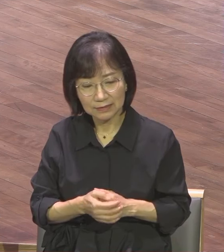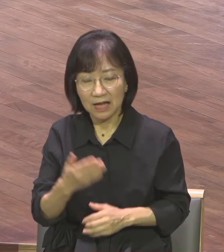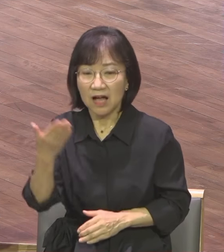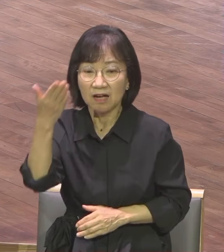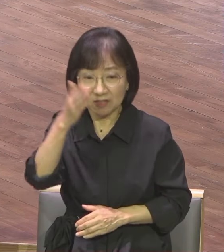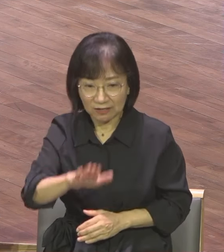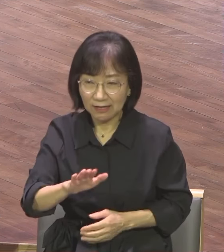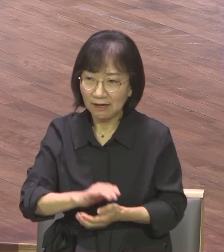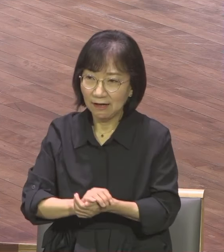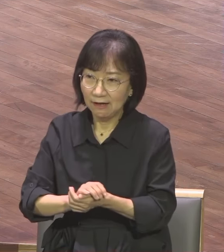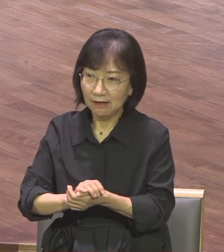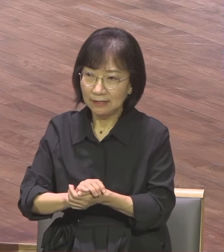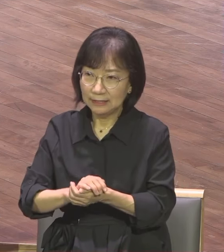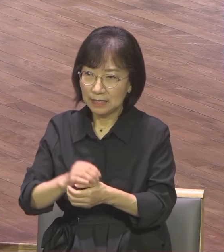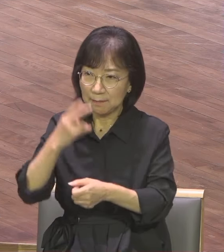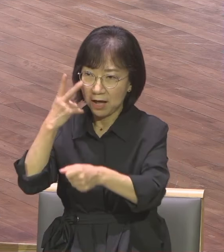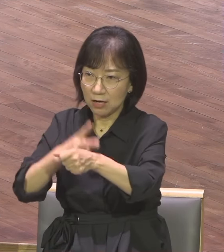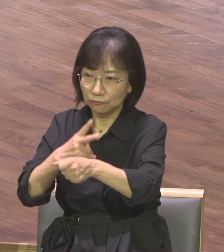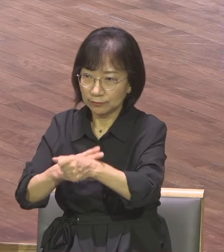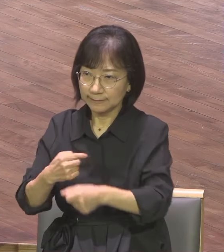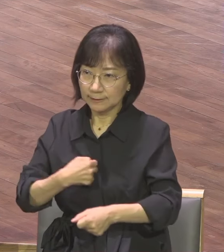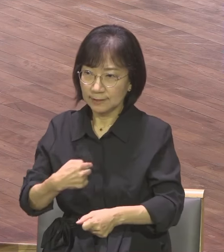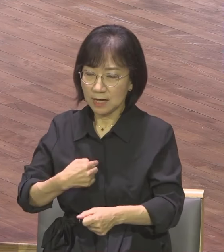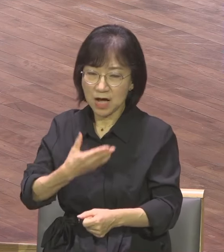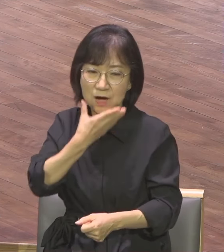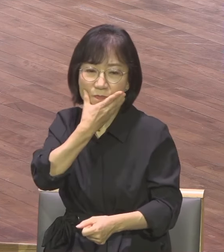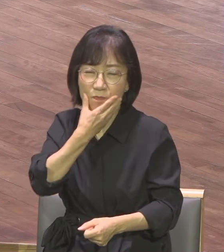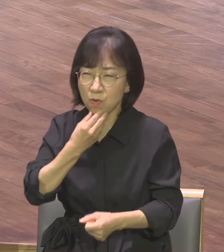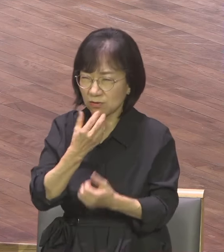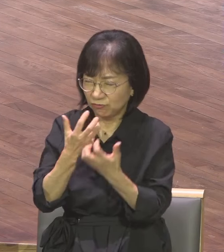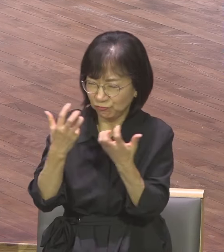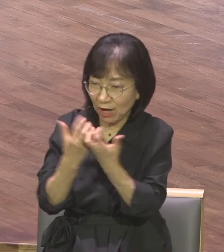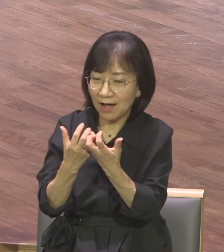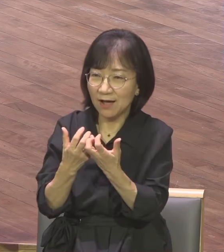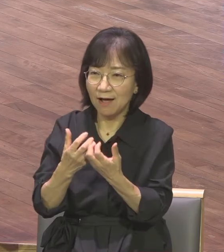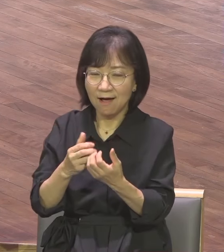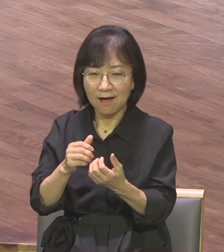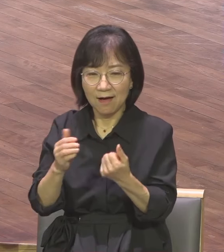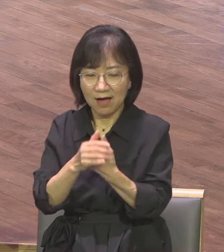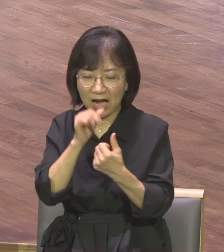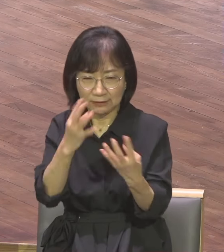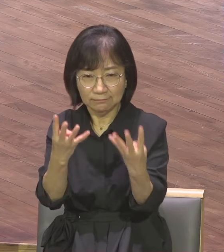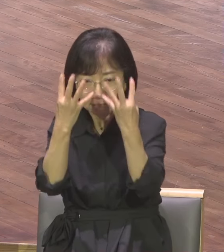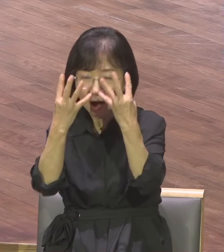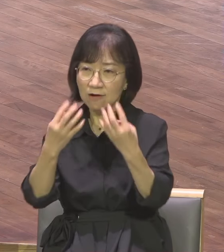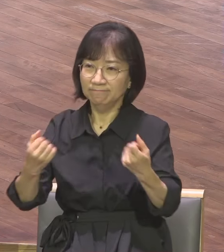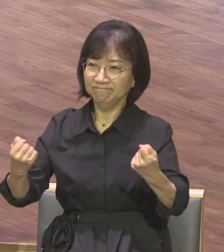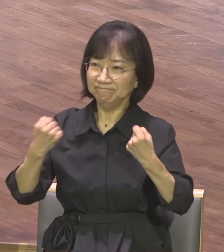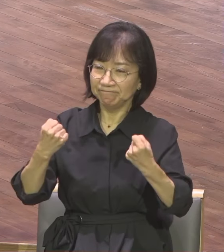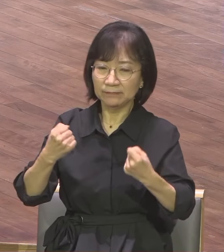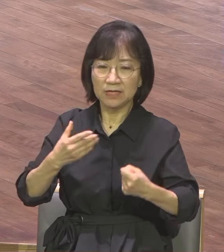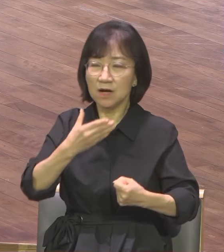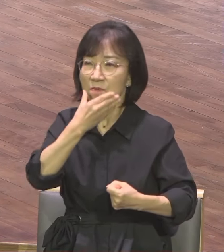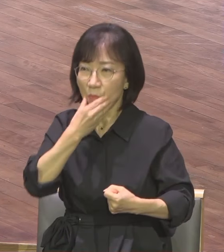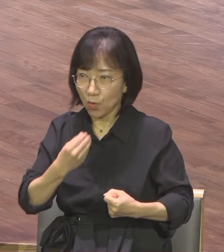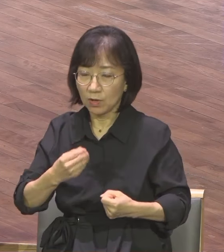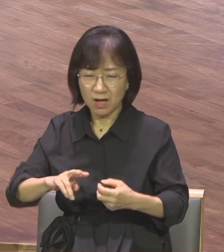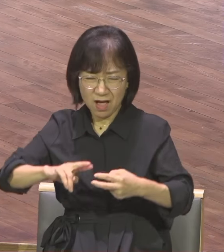복을 받은 사람이에요 그 복 때문에 감옥에서 충만할 수 있었고 그 복 때문에 40의 한 압매를 다섯 번이나 막을 수